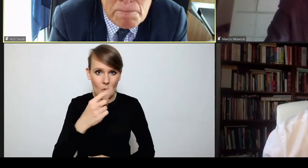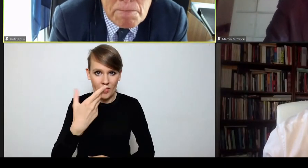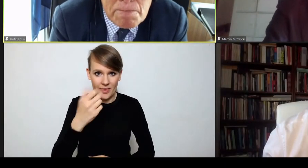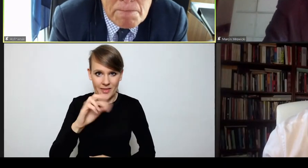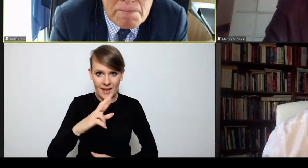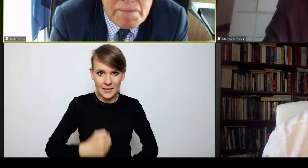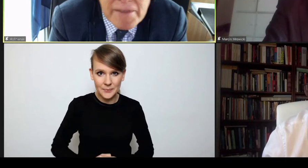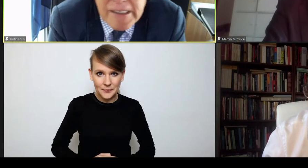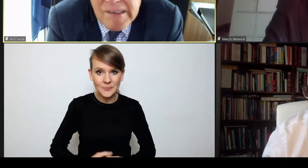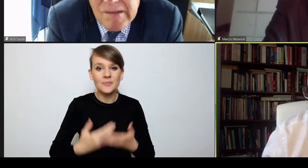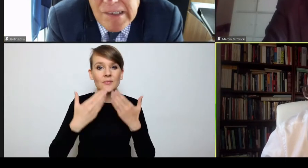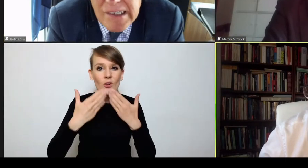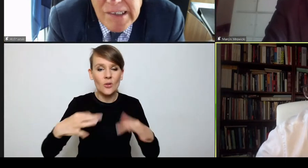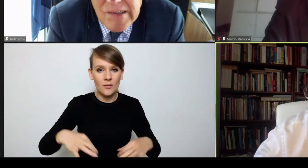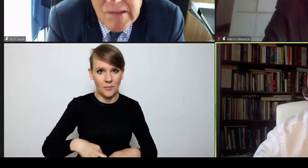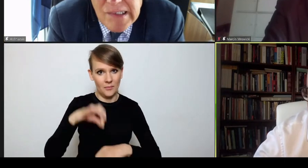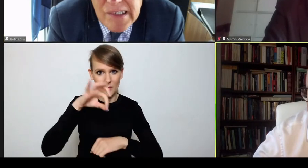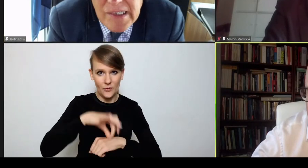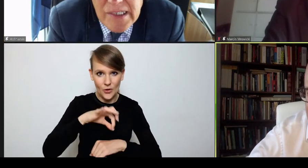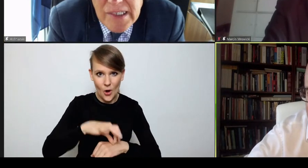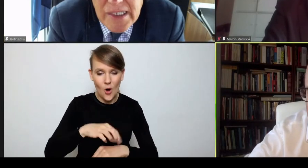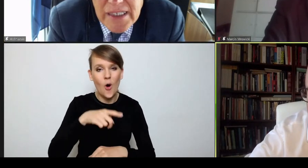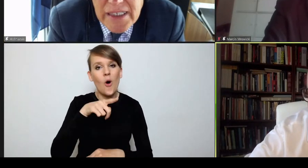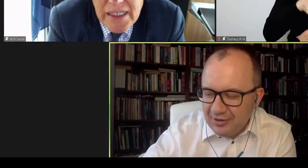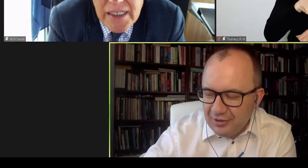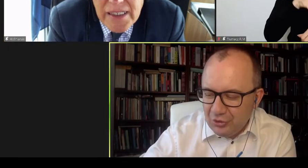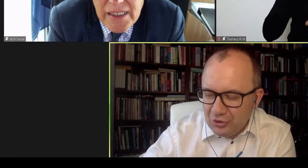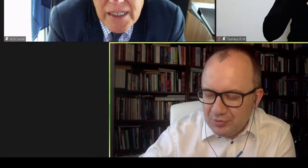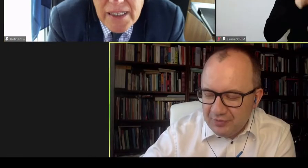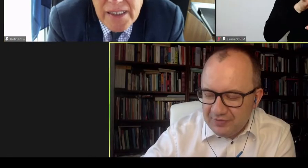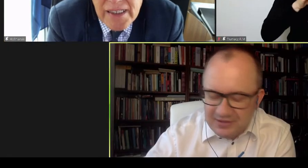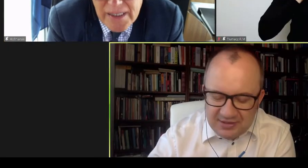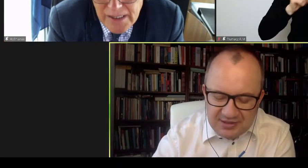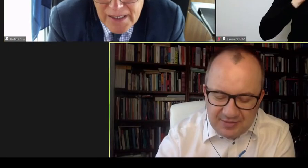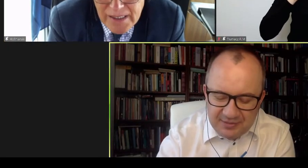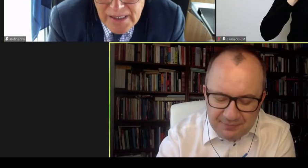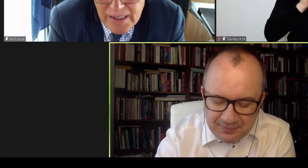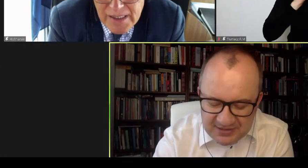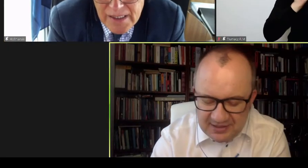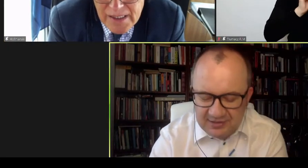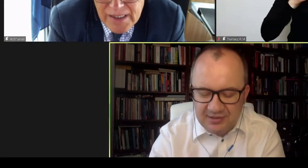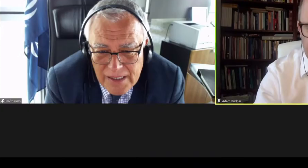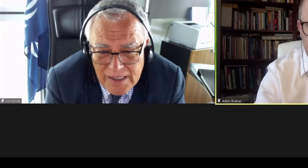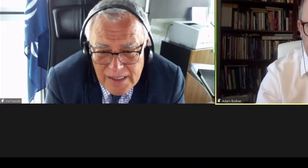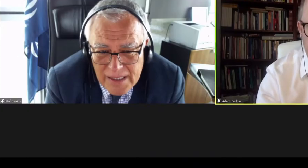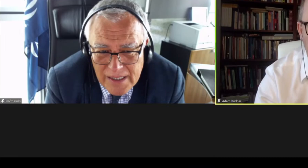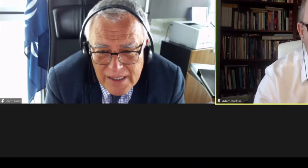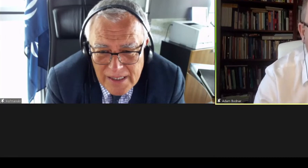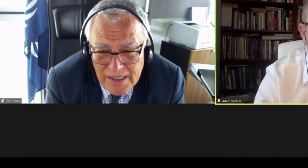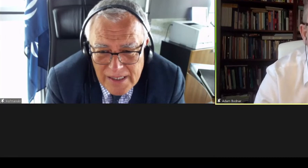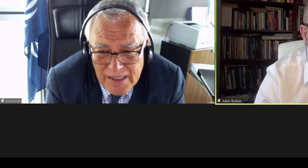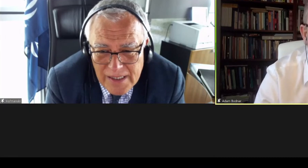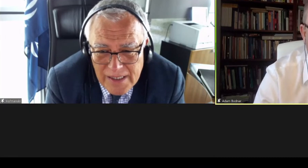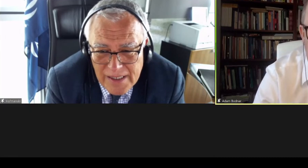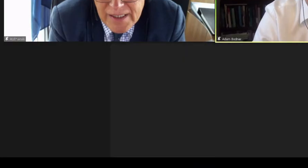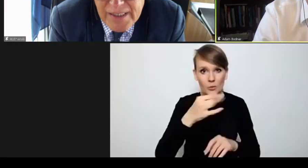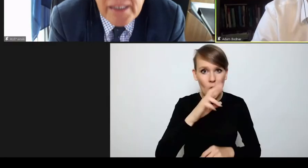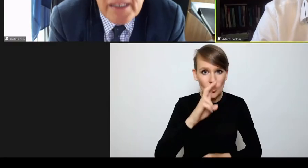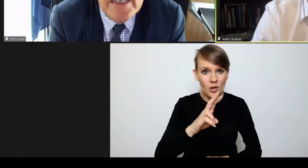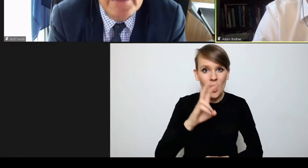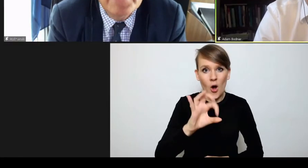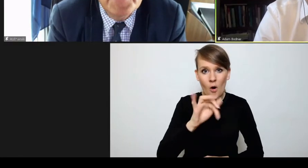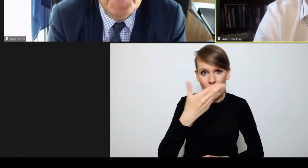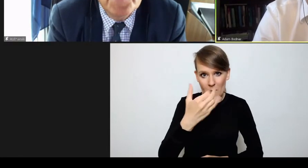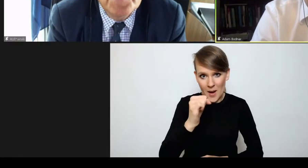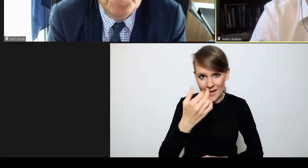Dziękuję Panie Doktorze za przeprowadzenie tej rozmowy z Panem Prezydentem Profesorem Piotrem Hofmańskim.